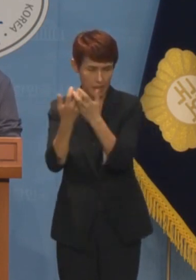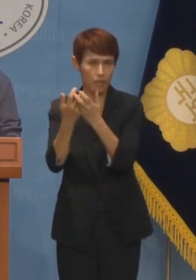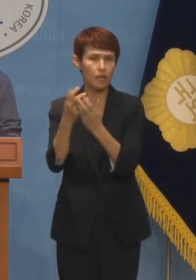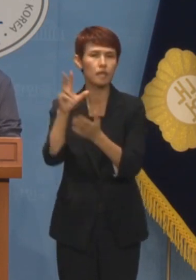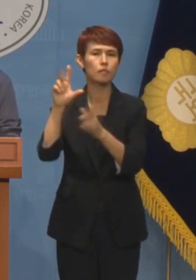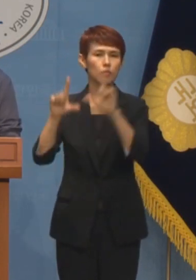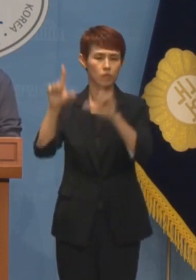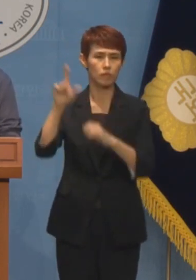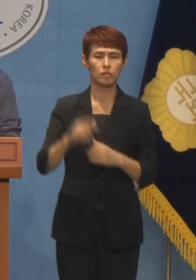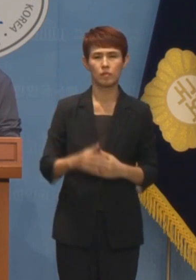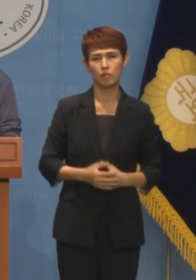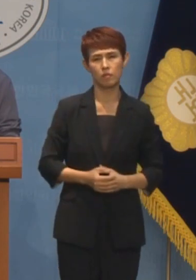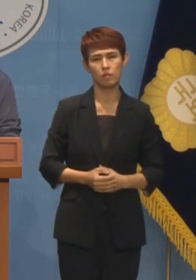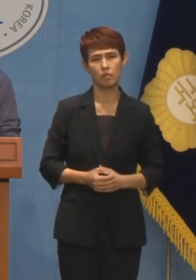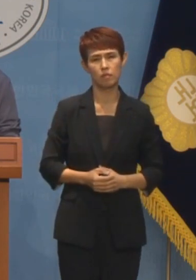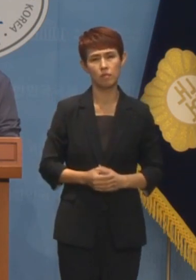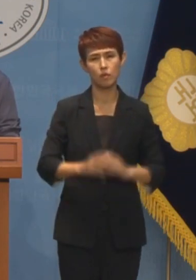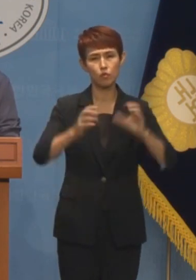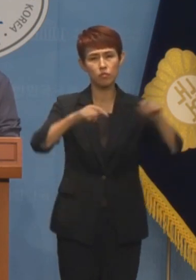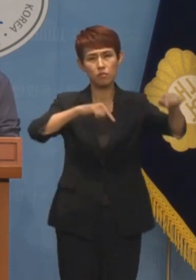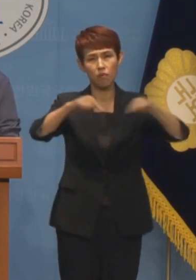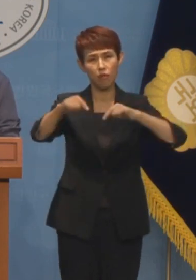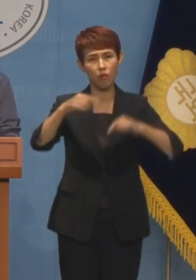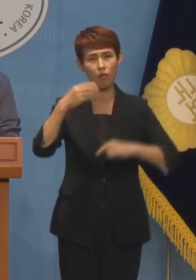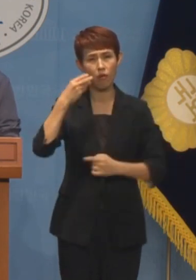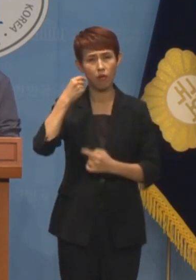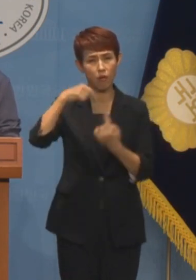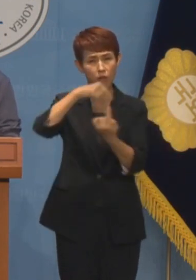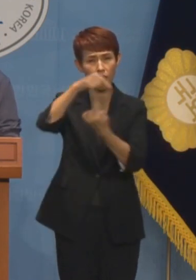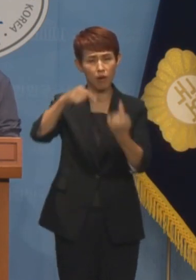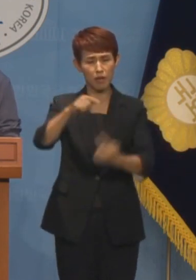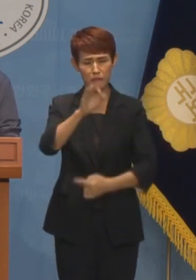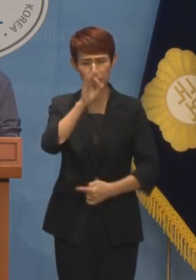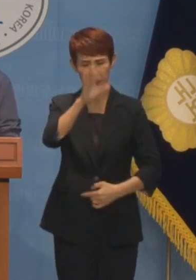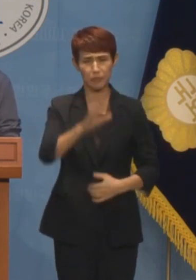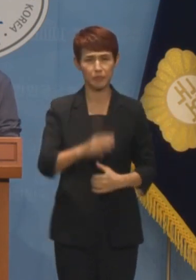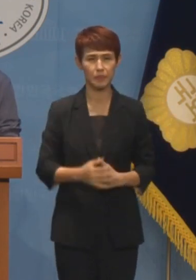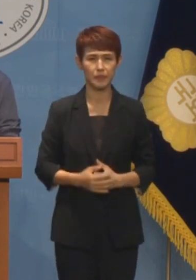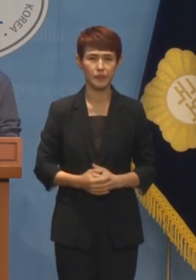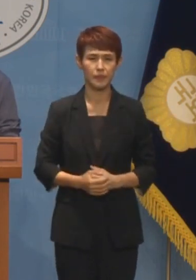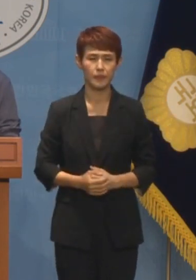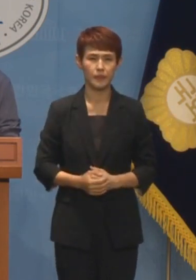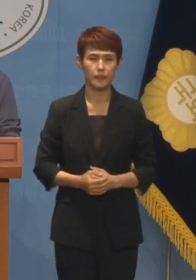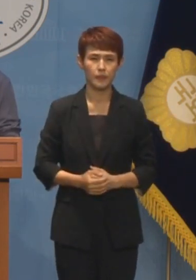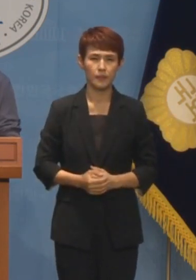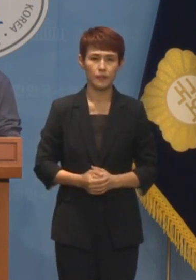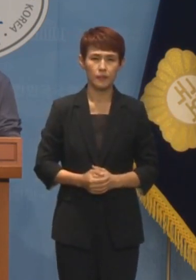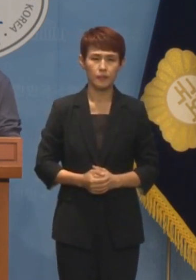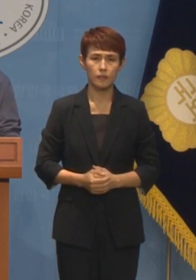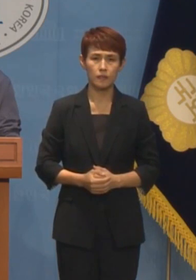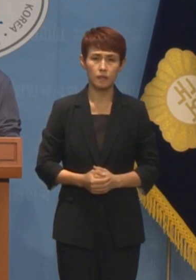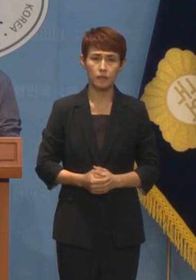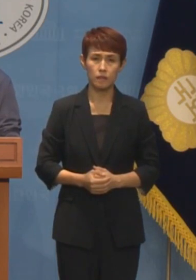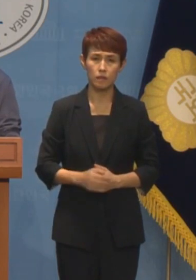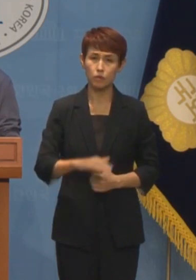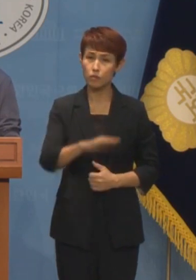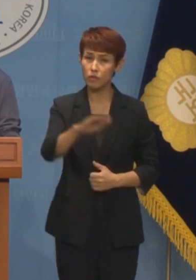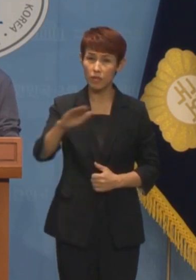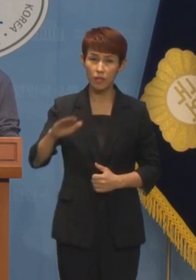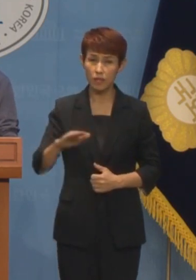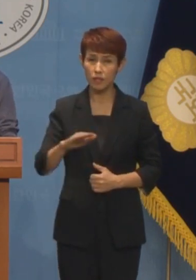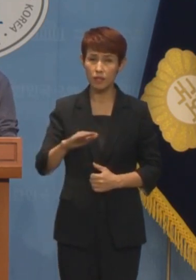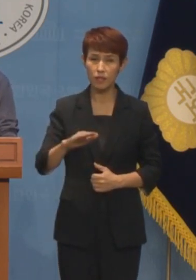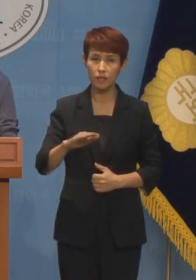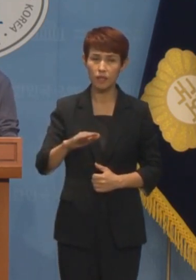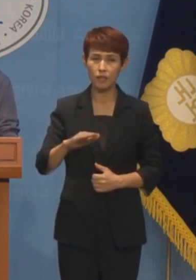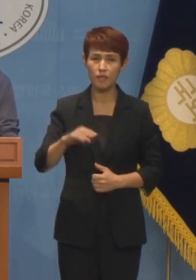보입니다. 이러니 국정운영이 제대로 될 턱이 있겠습니까? 지금 우리가 끊임없이